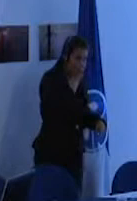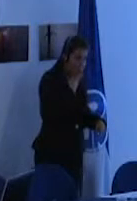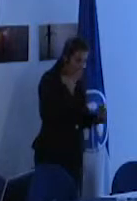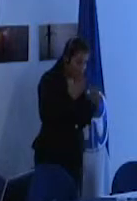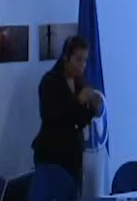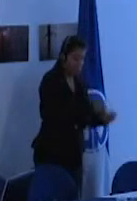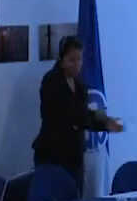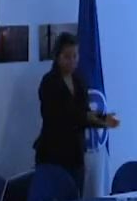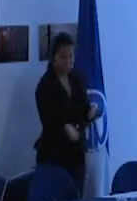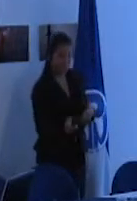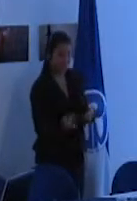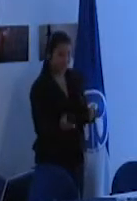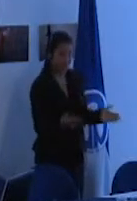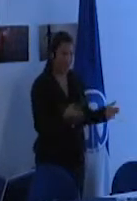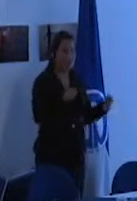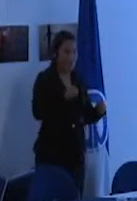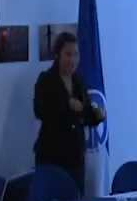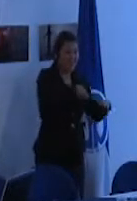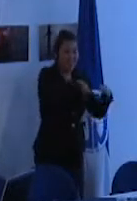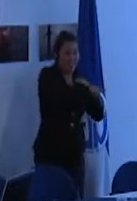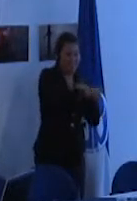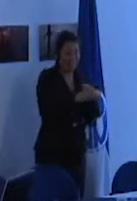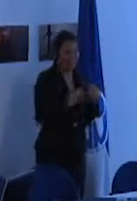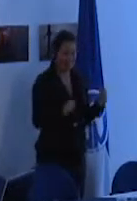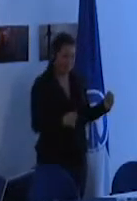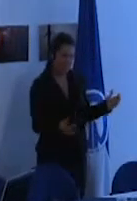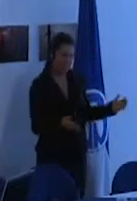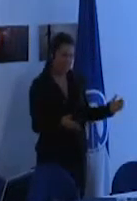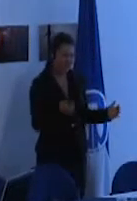puedes marcar el gol se imaginan